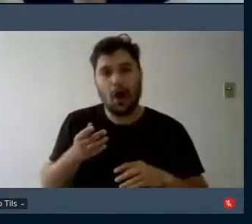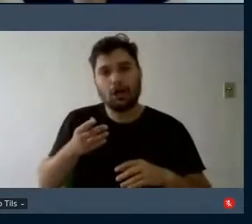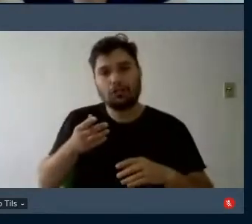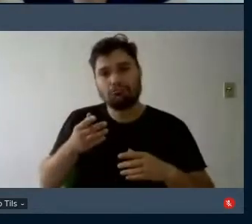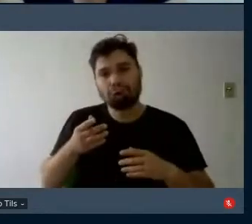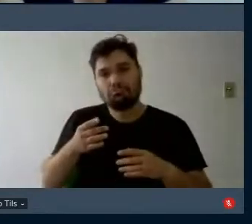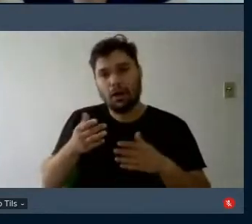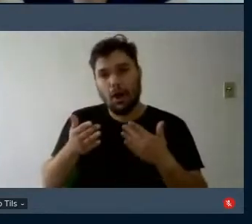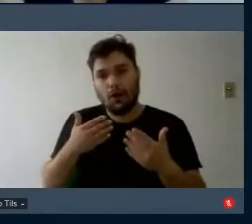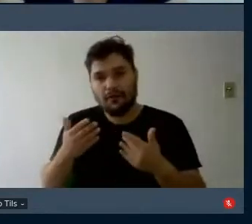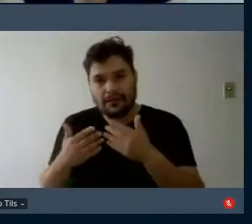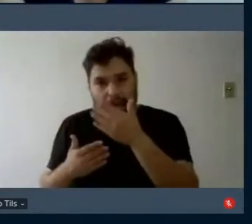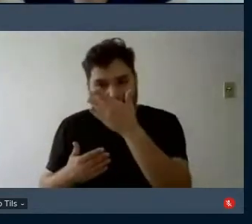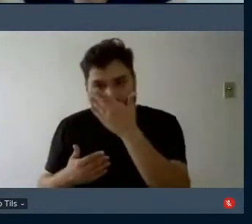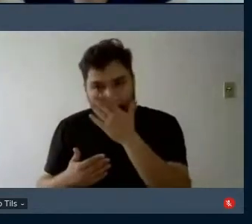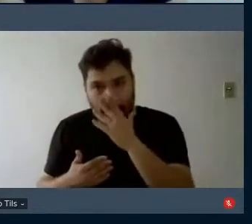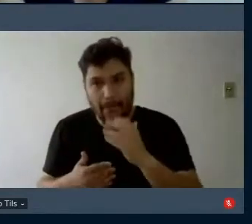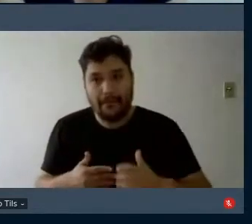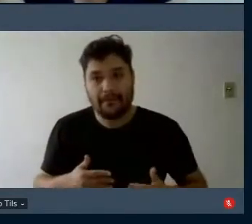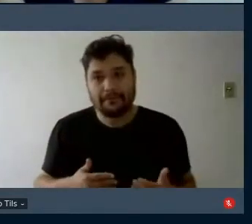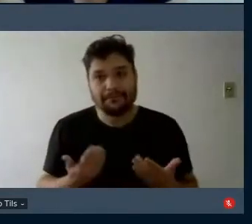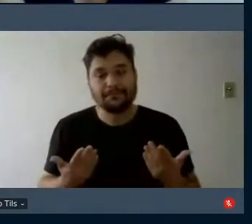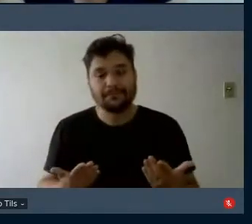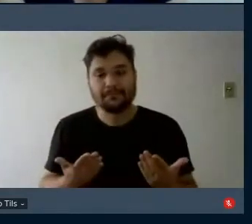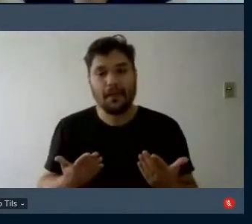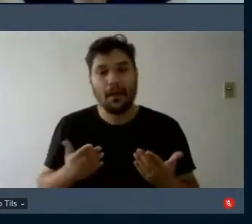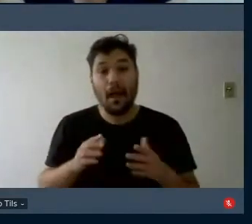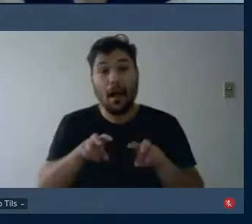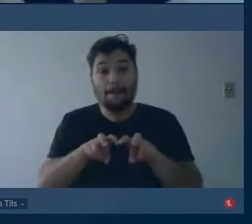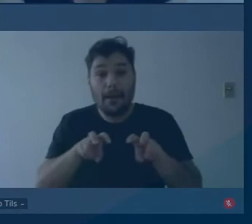e banca liberada muito obrigada